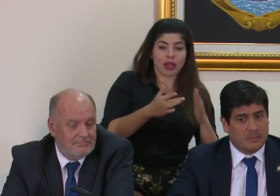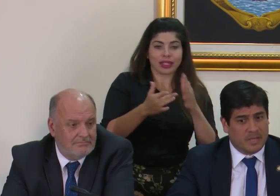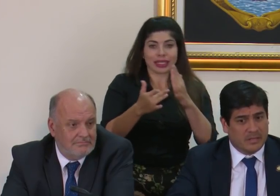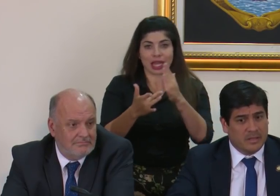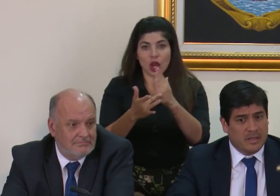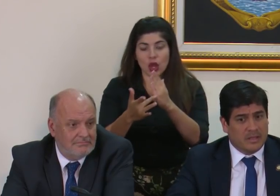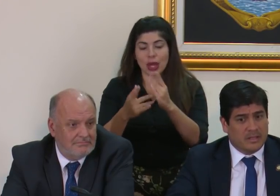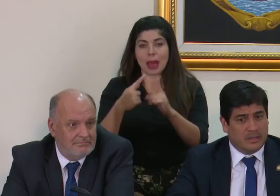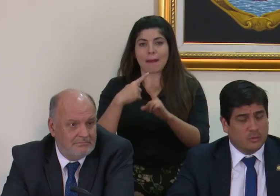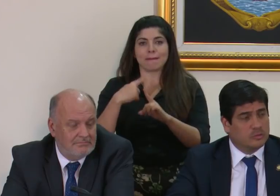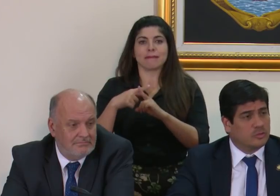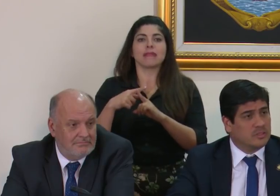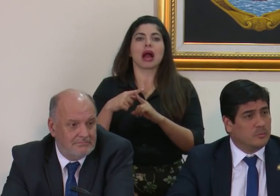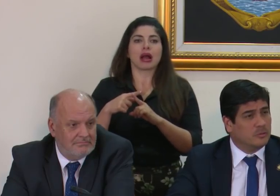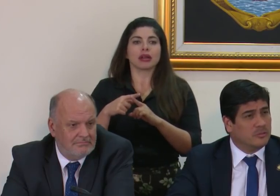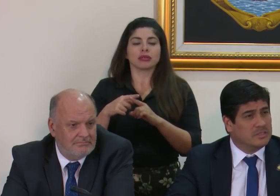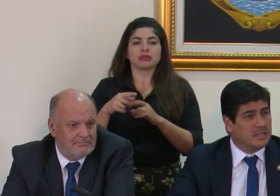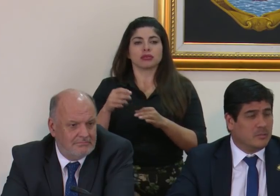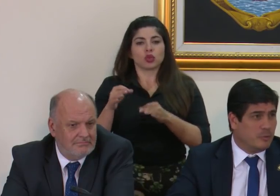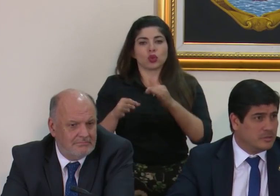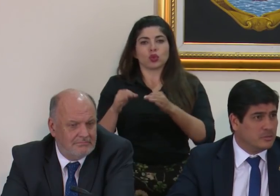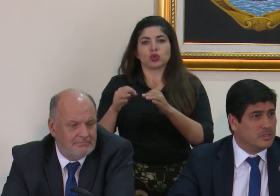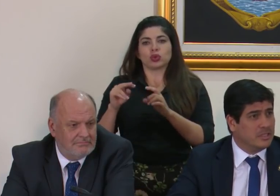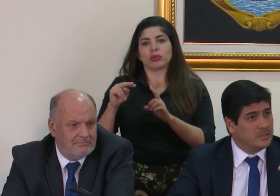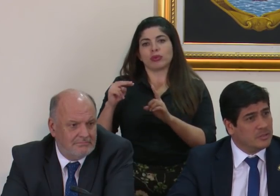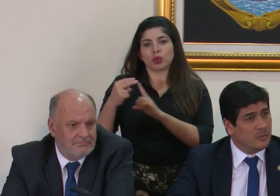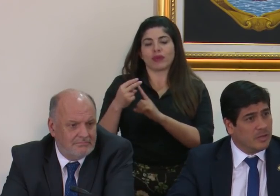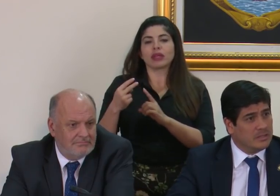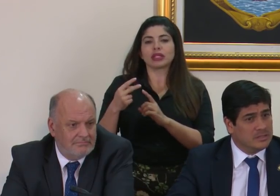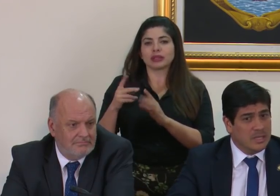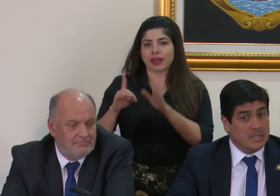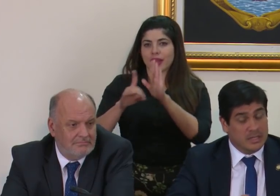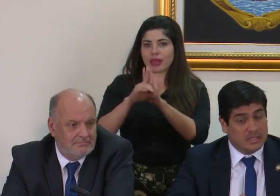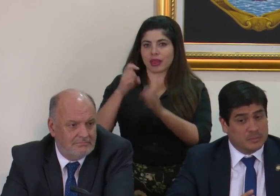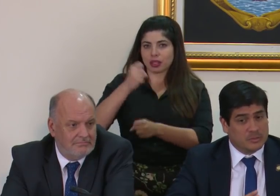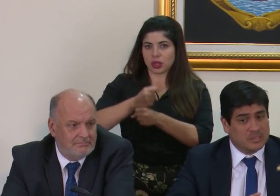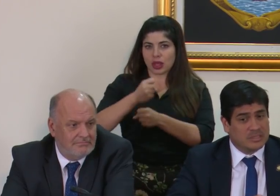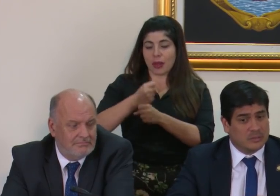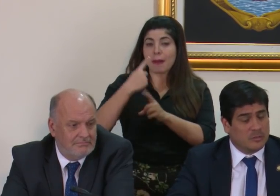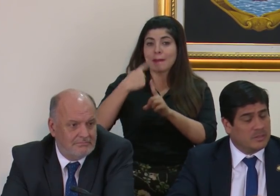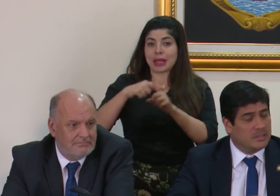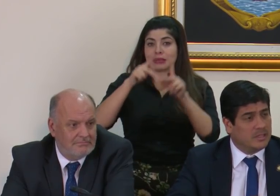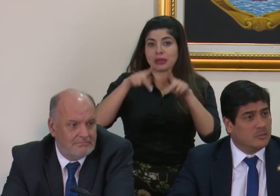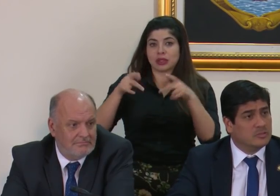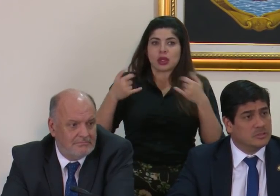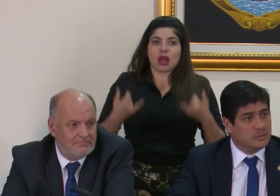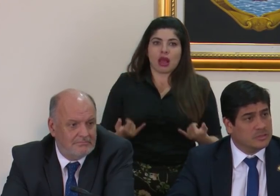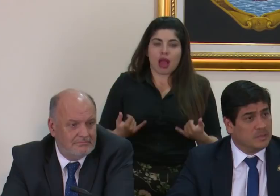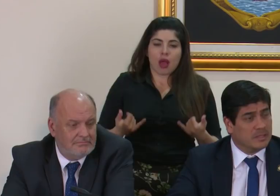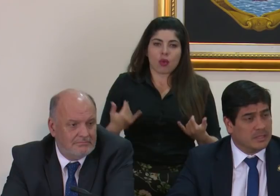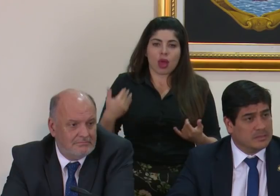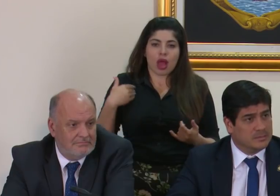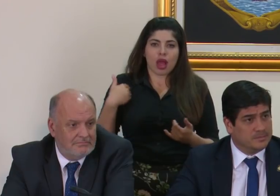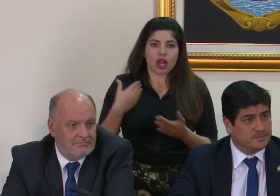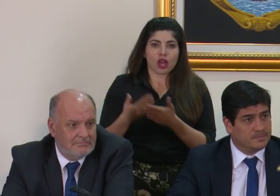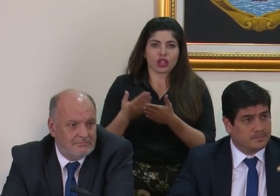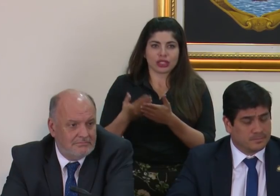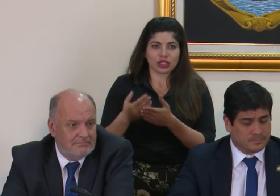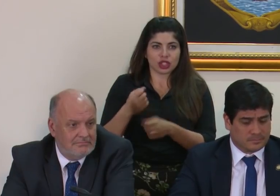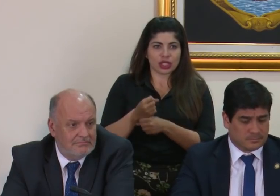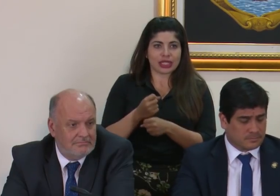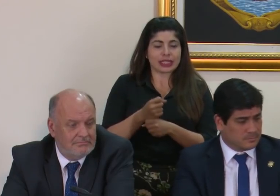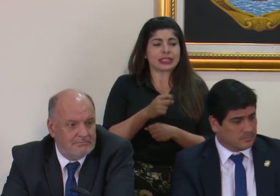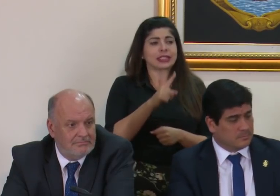y también justo desde el punto de vista de impuestos, de derechos laborales y de las personas que actualmente tienen concesiones Placa Taxi.